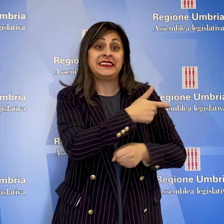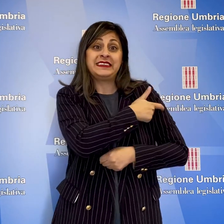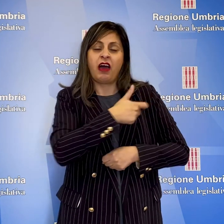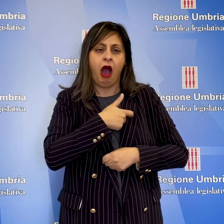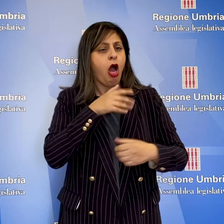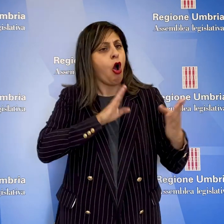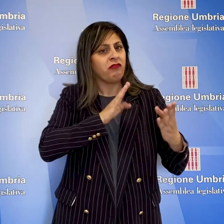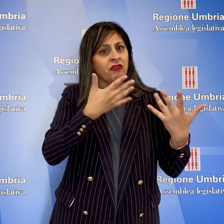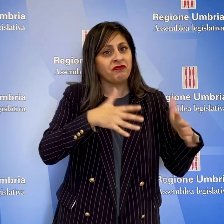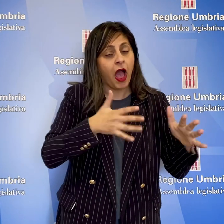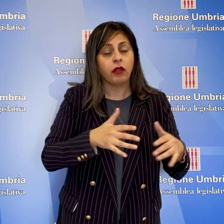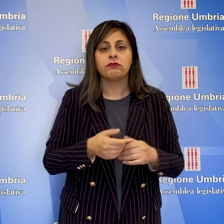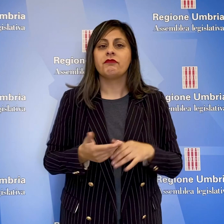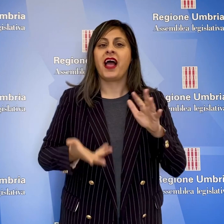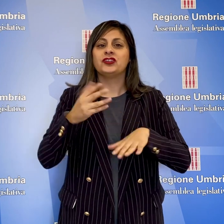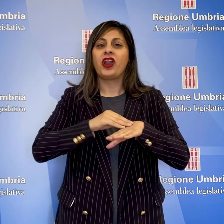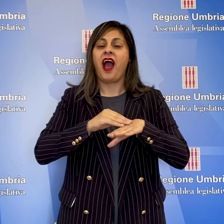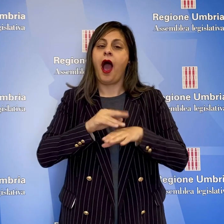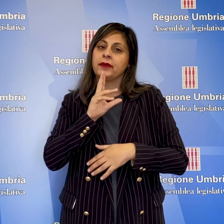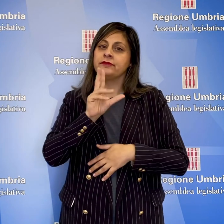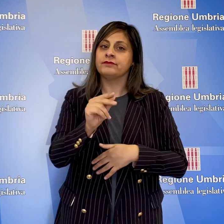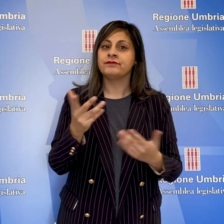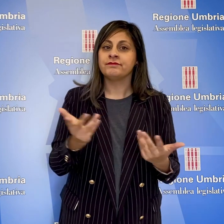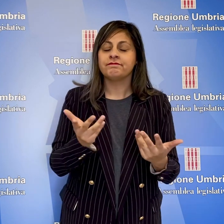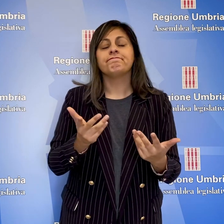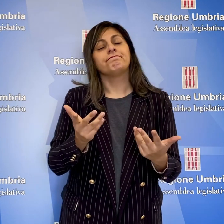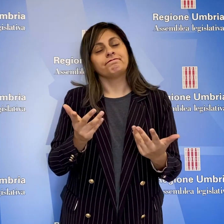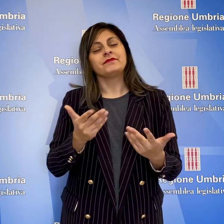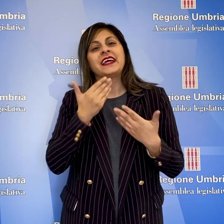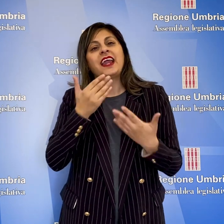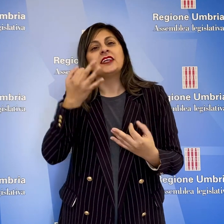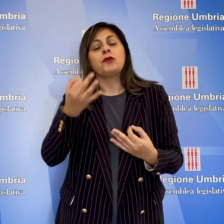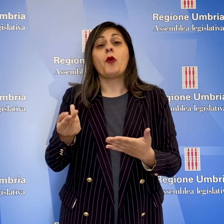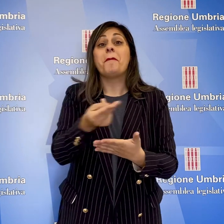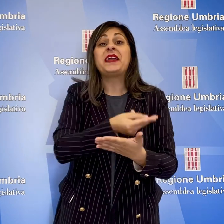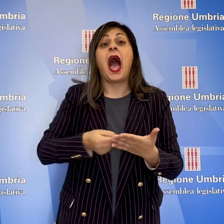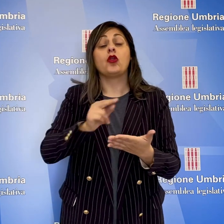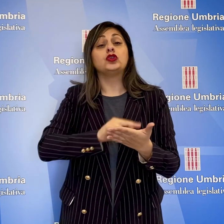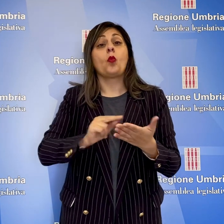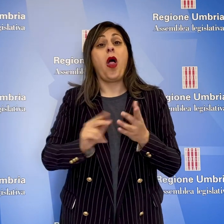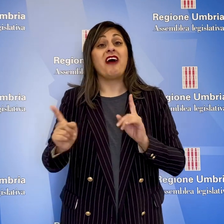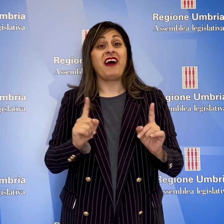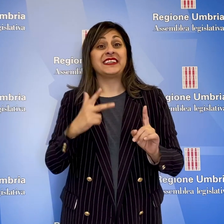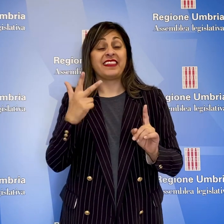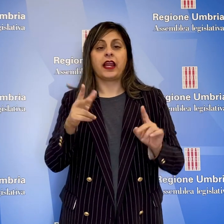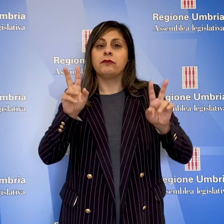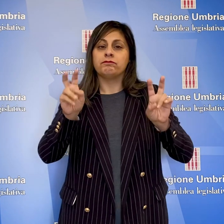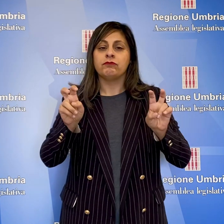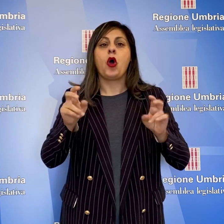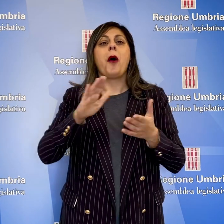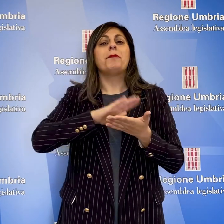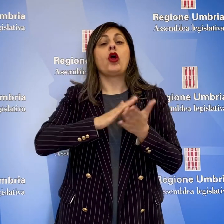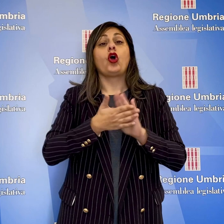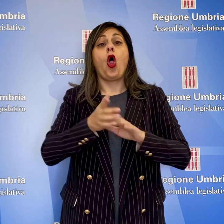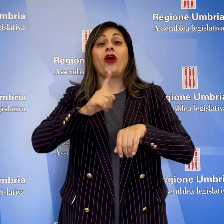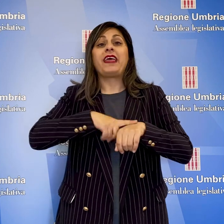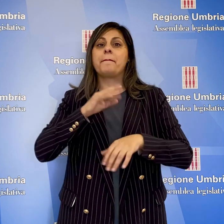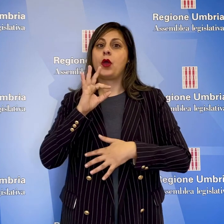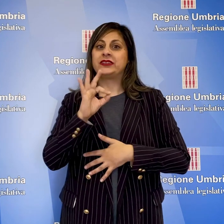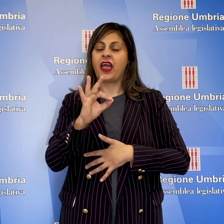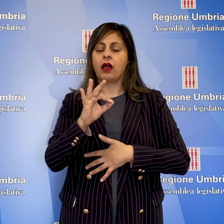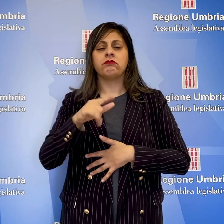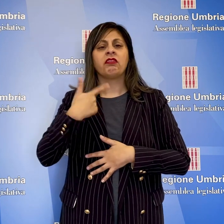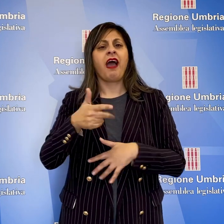rappresentanze sindacali, l'assessore a Gabiti ha assicurato che grazie al piano scuola fase 3, protocollo tempo zero,